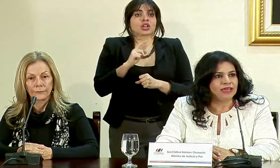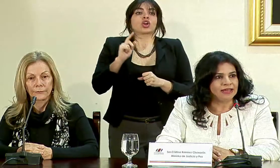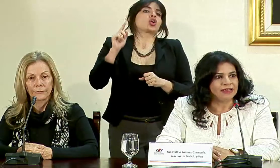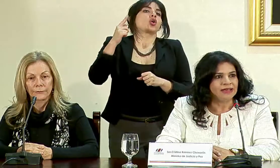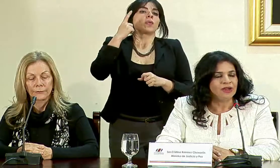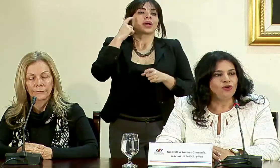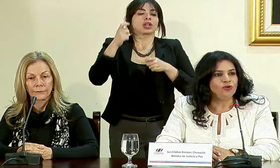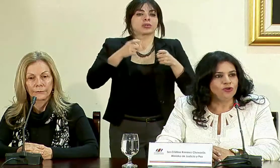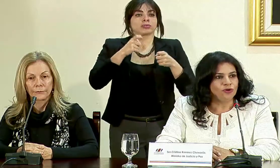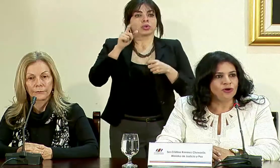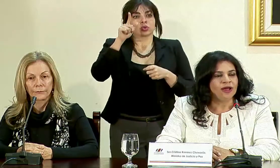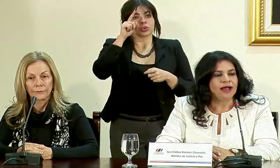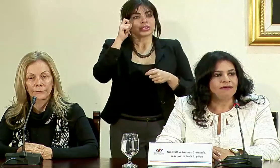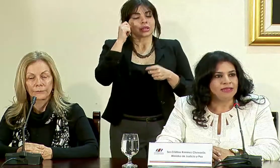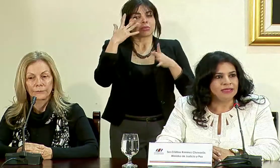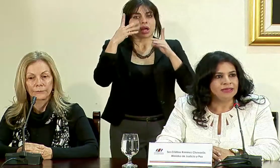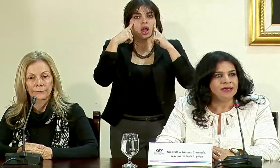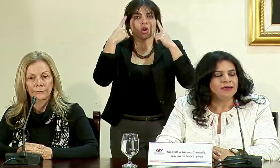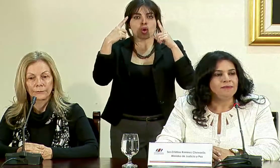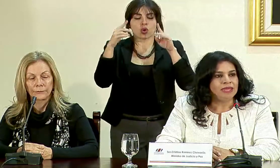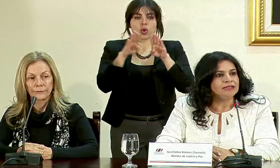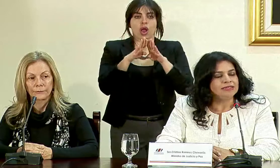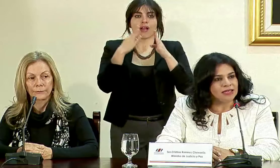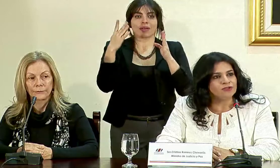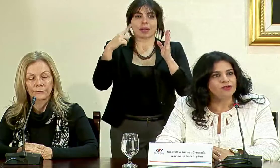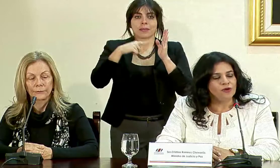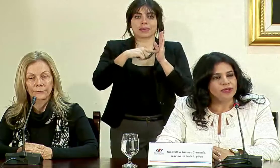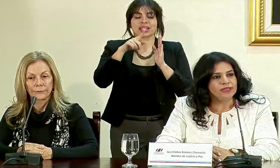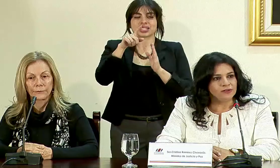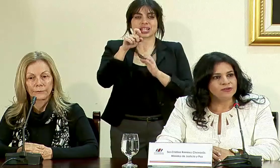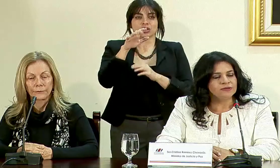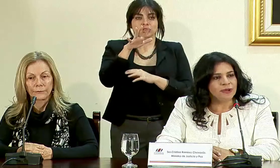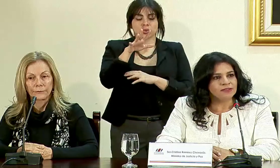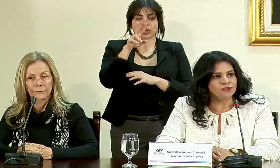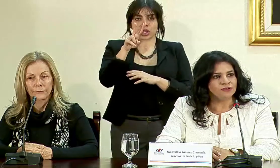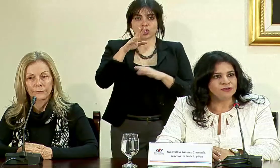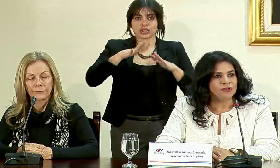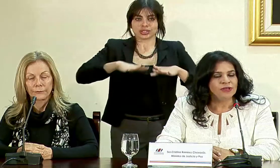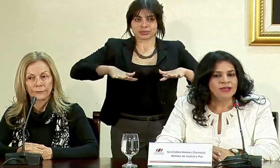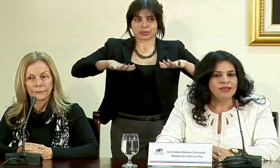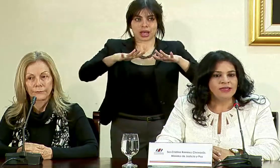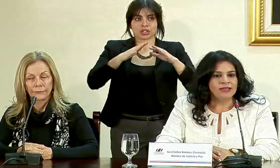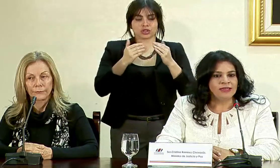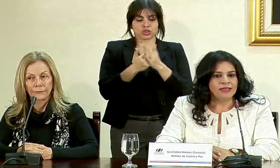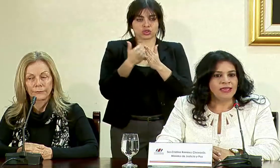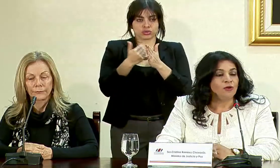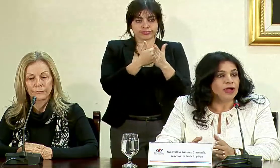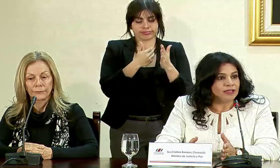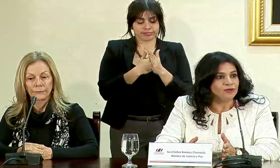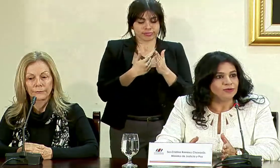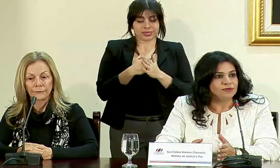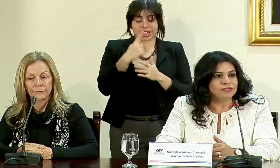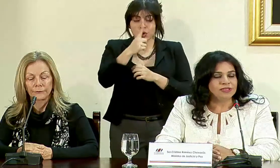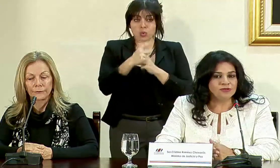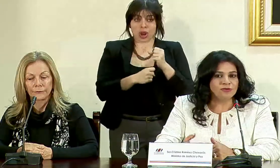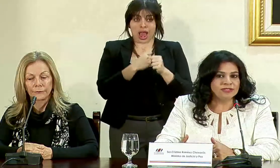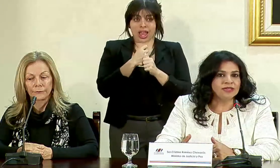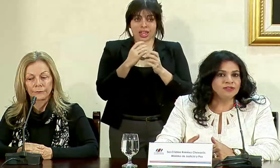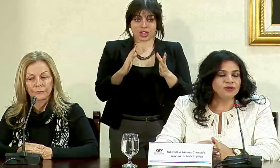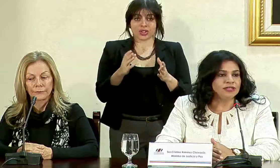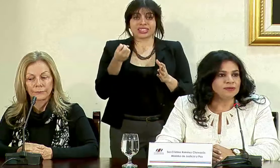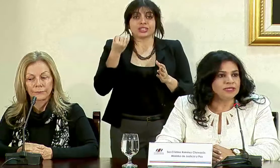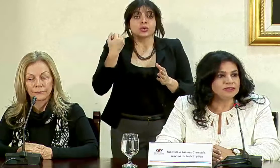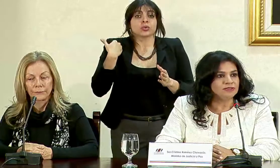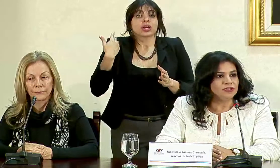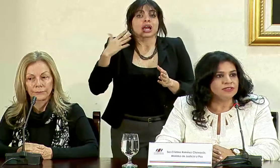Solís Rivera logró abrir mil ciento cincuenta y dos espacios en un año si eso se